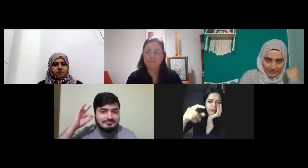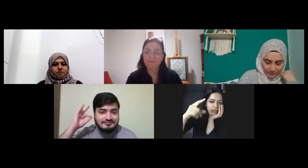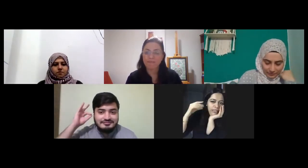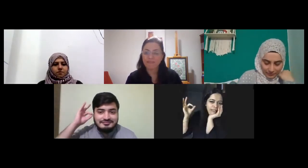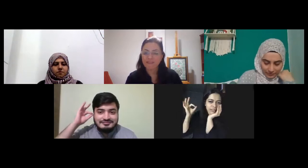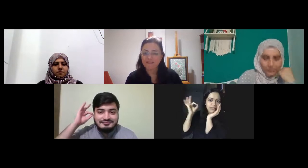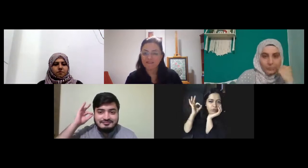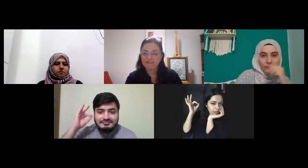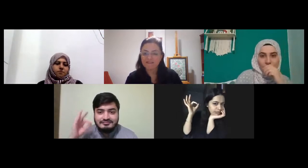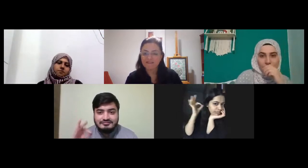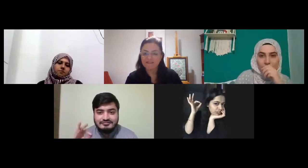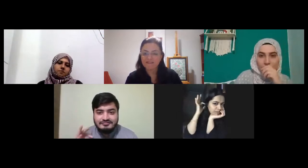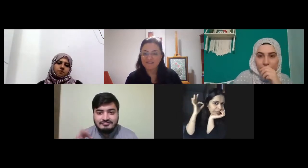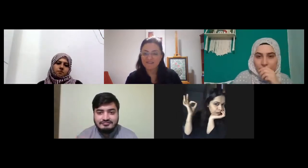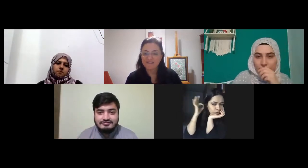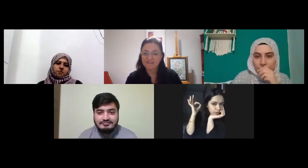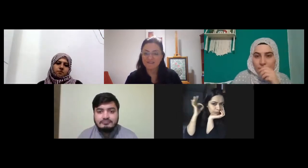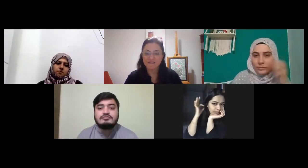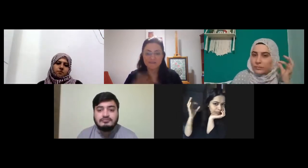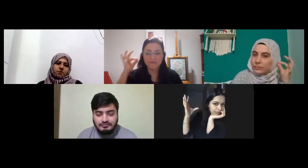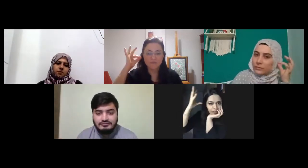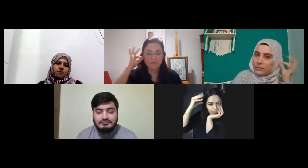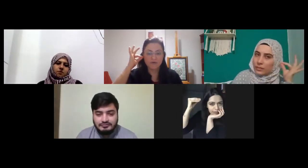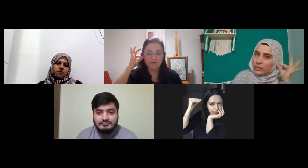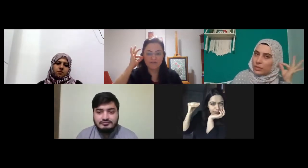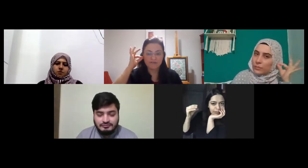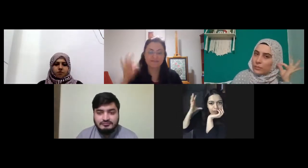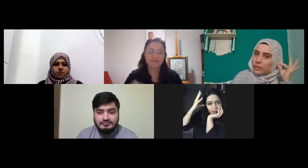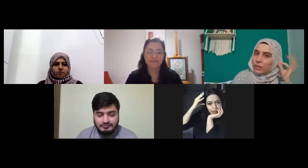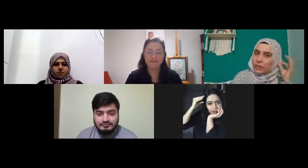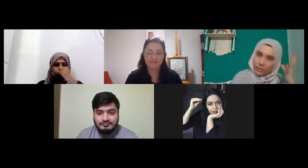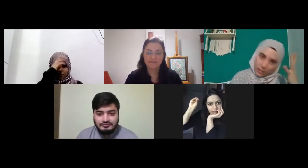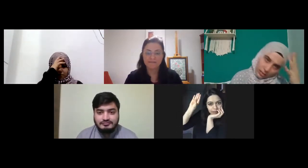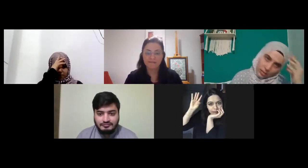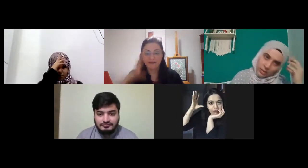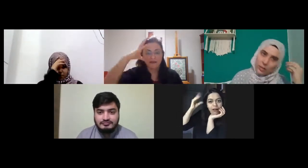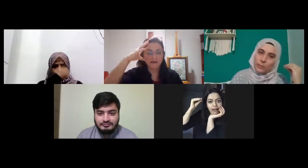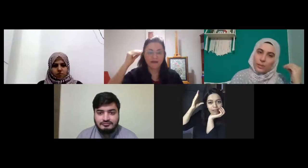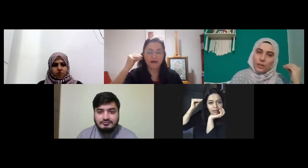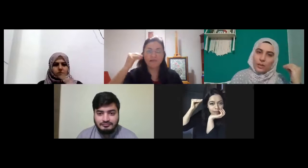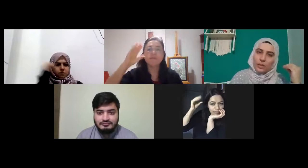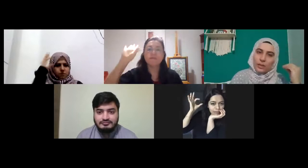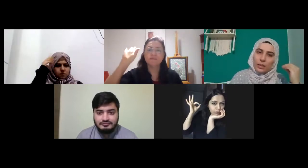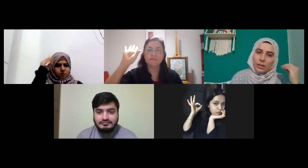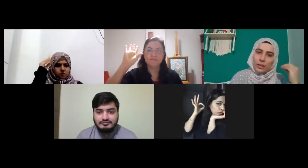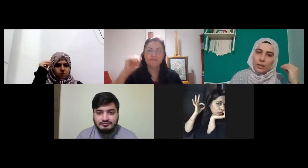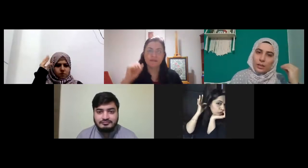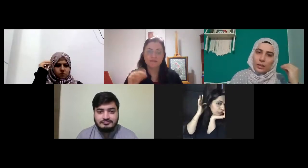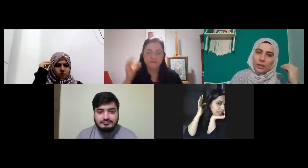böyle kendi aramızda da söyleyersin işitmek duymak anlamak anlamadım anla şöyle kolay çünkü